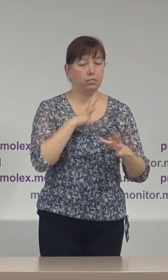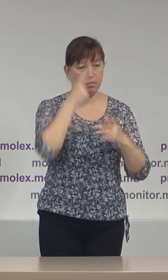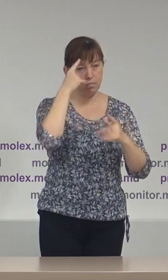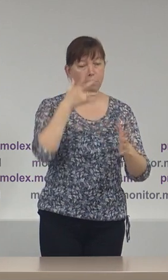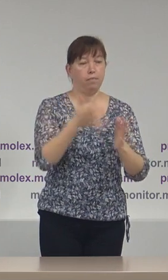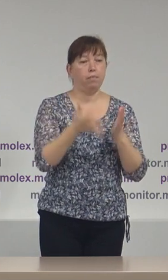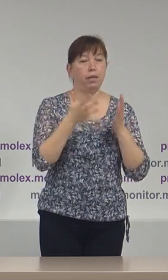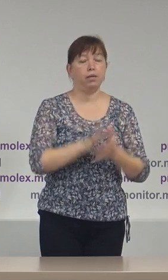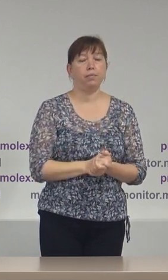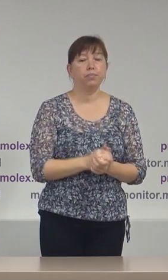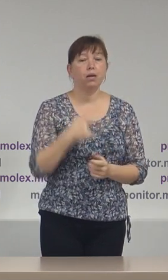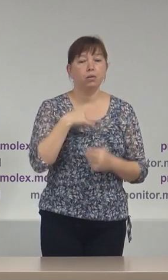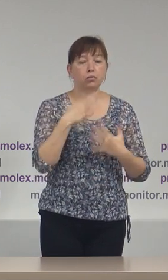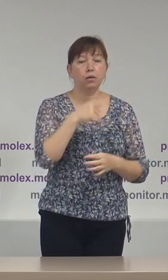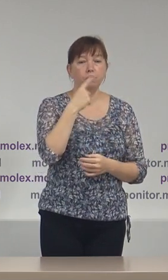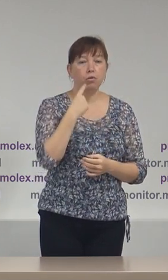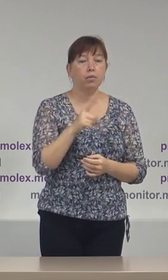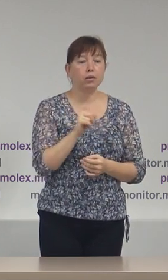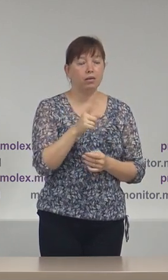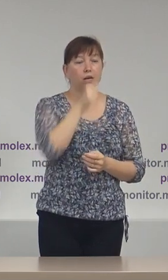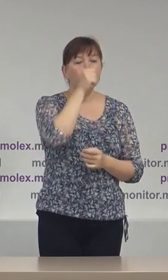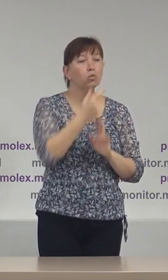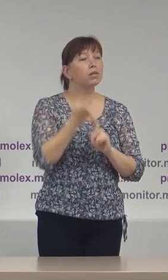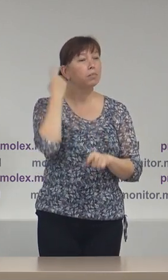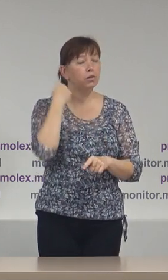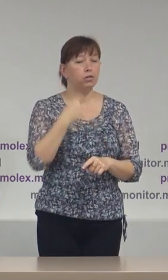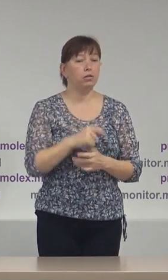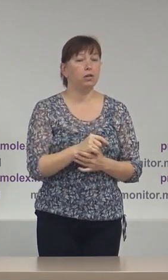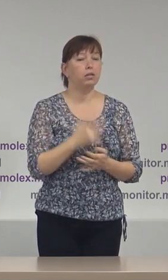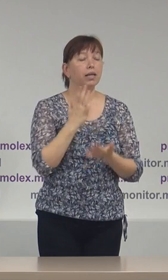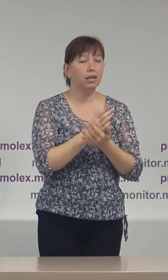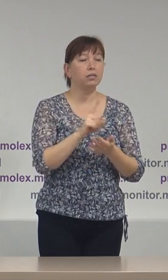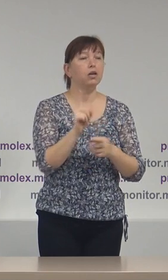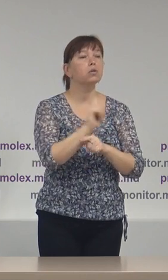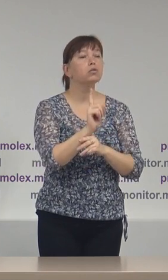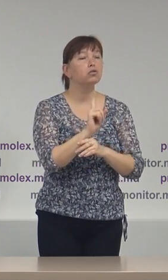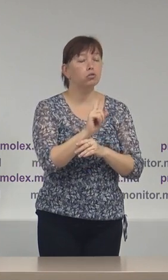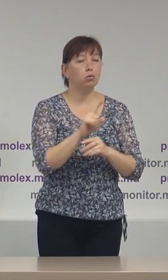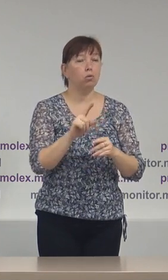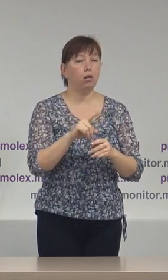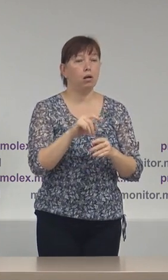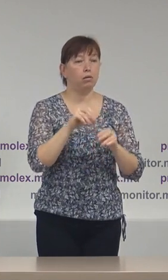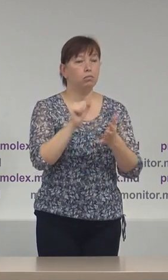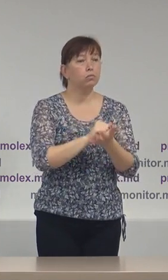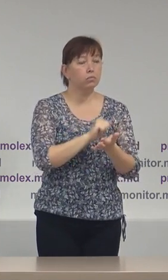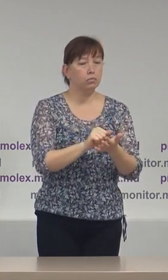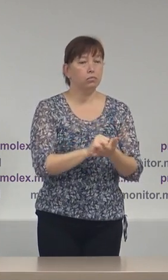S-a vorbit foarte mult pe parcursul unii precedente de aceea circulară a Comisiei Electorale Centrale în ce ce privește